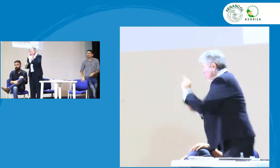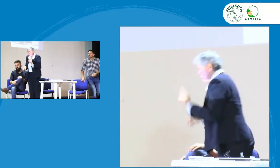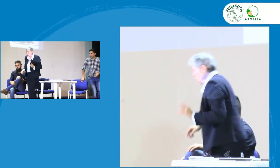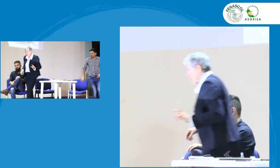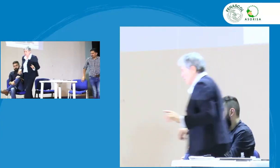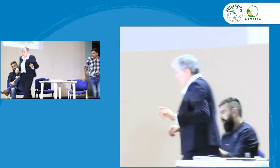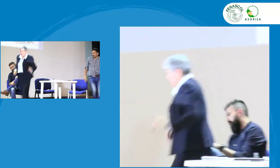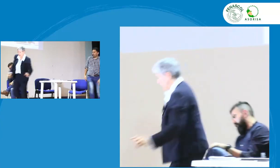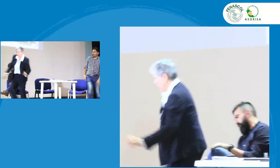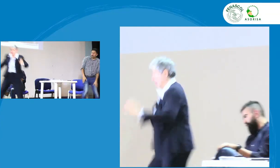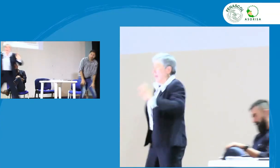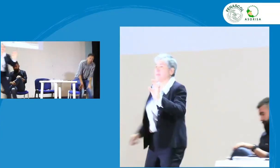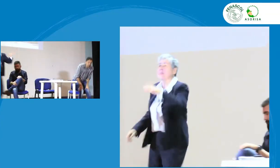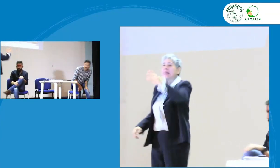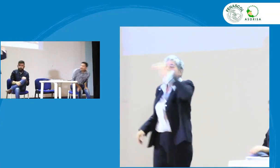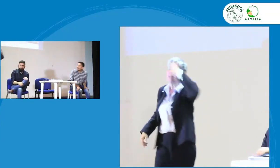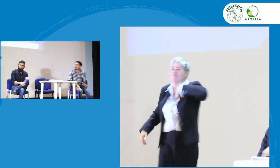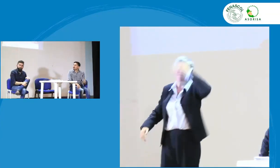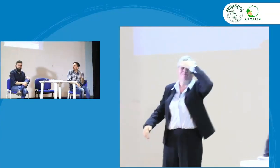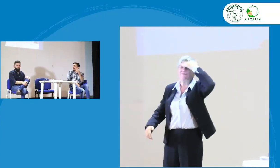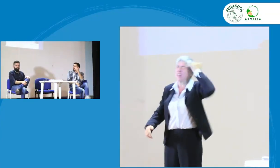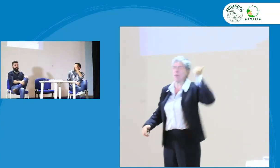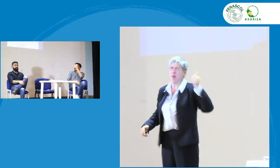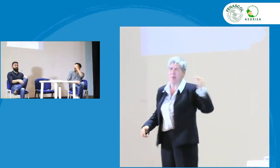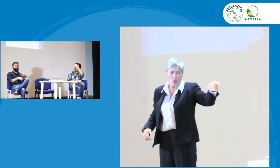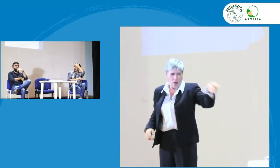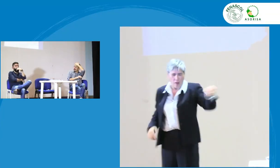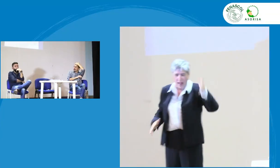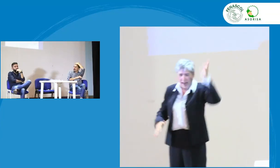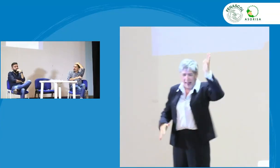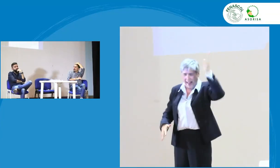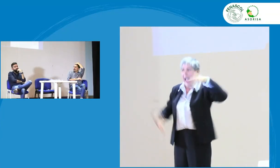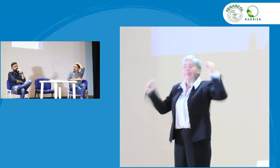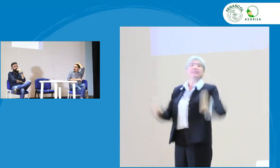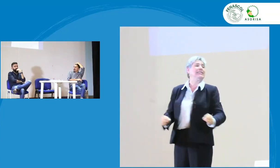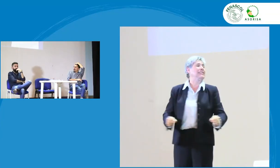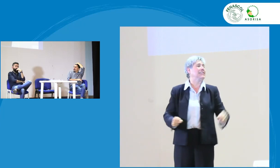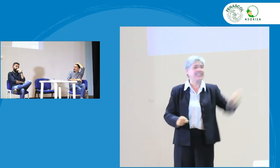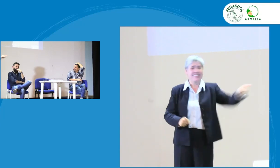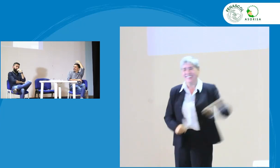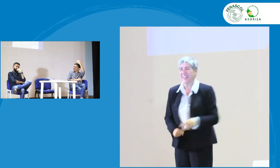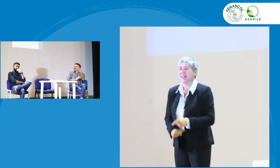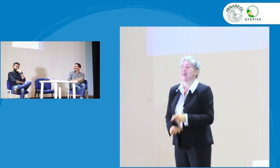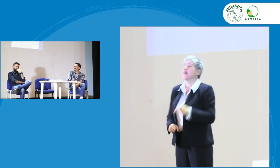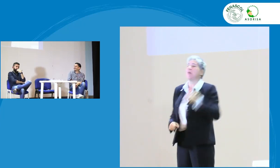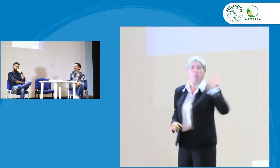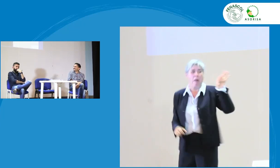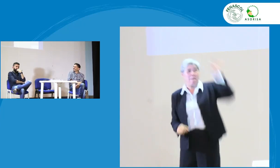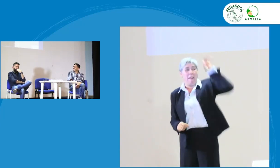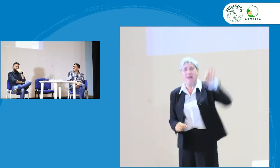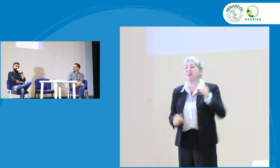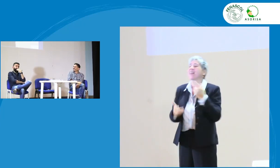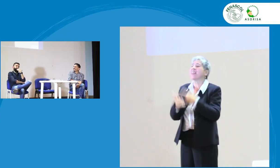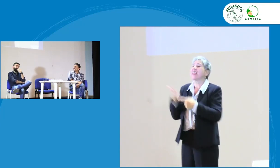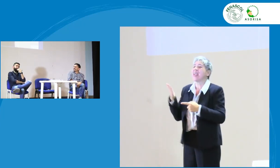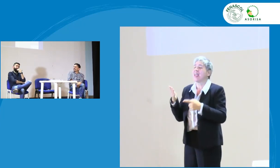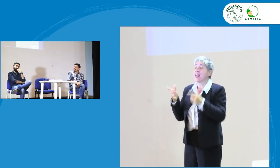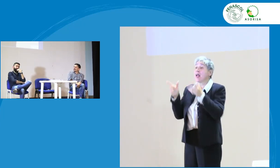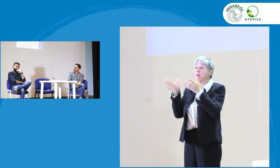¿Quisiera agregar algo más? Algo que se me había olvidado y que justo cuando Joani estaba hablando lo recordé y